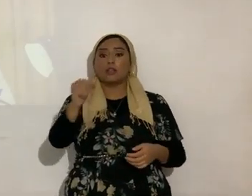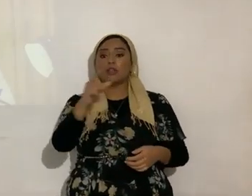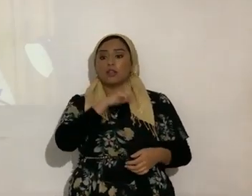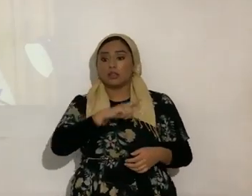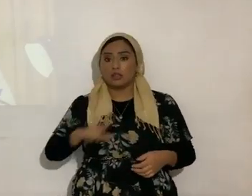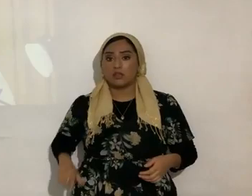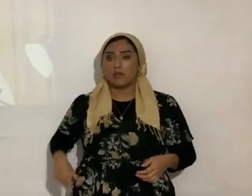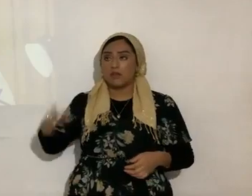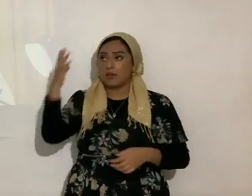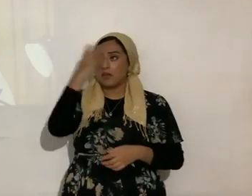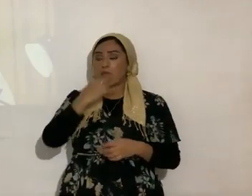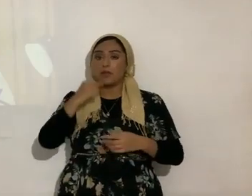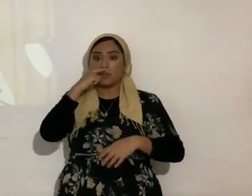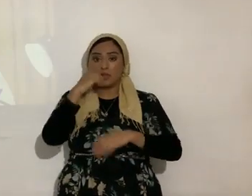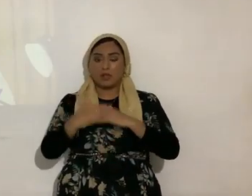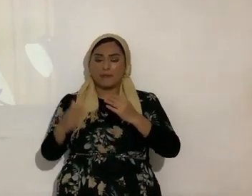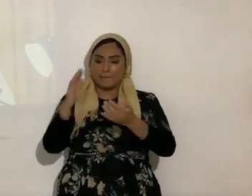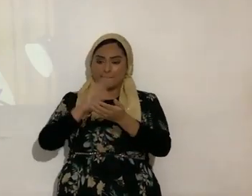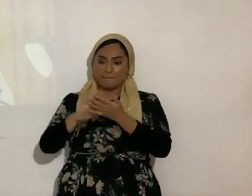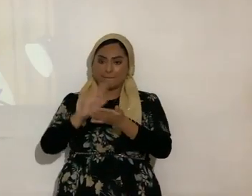bendita derramando en el madero, en la cruz,